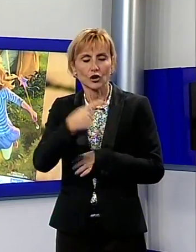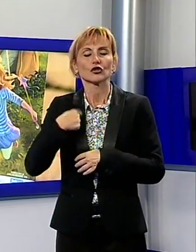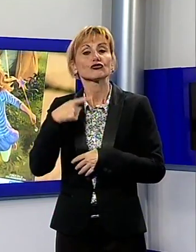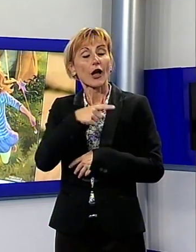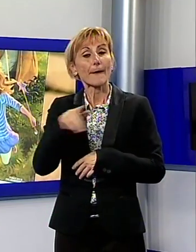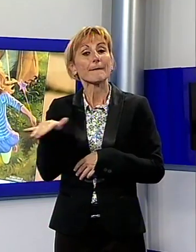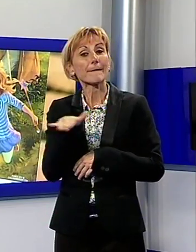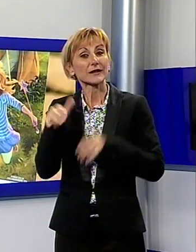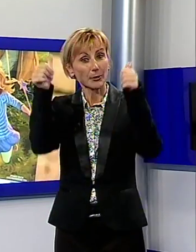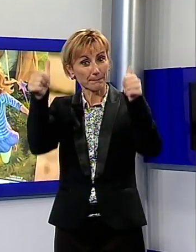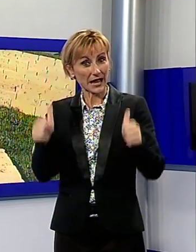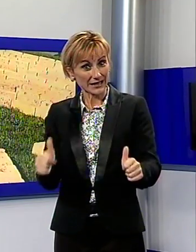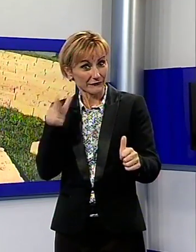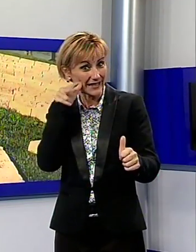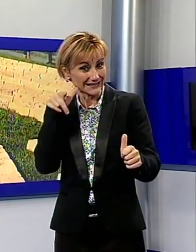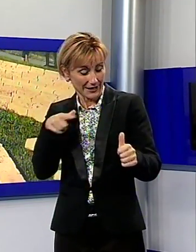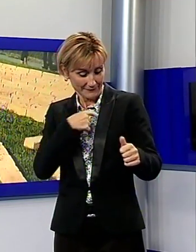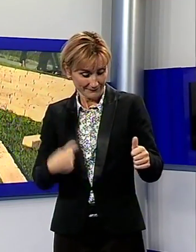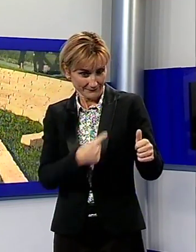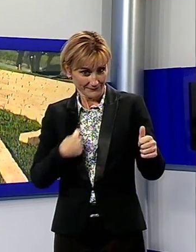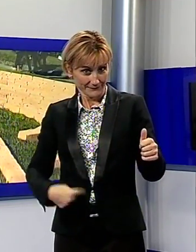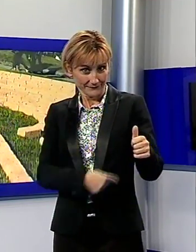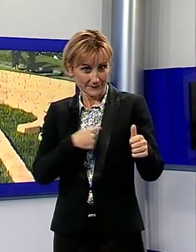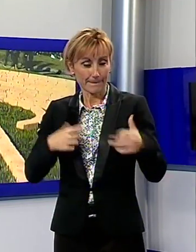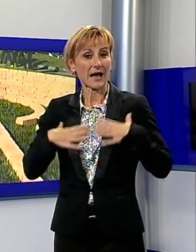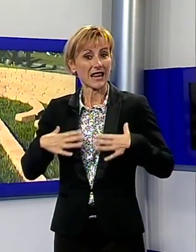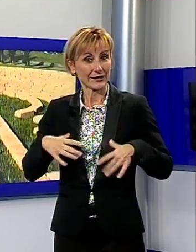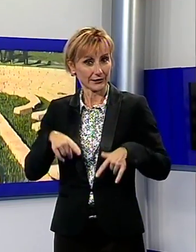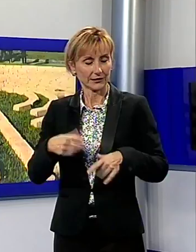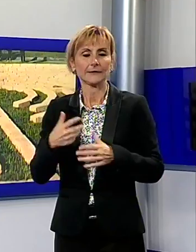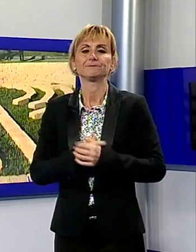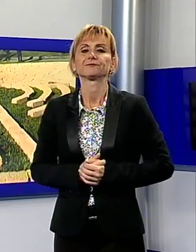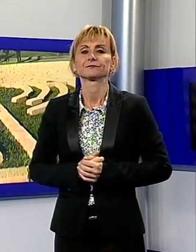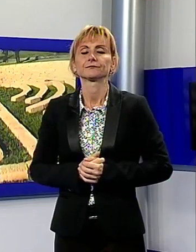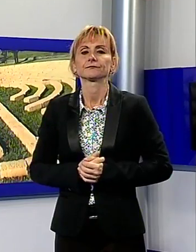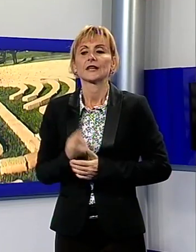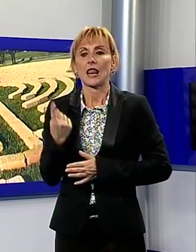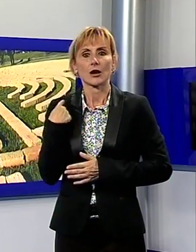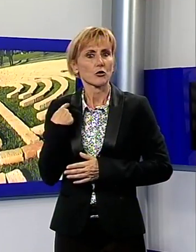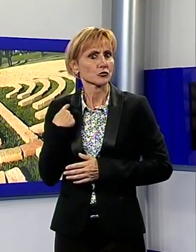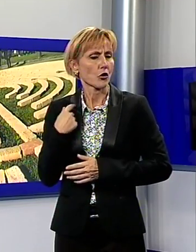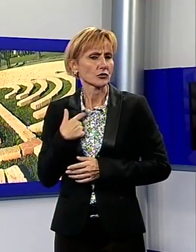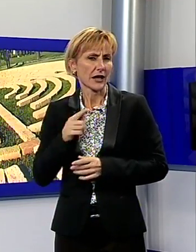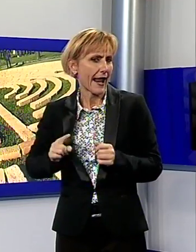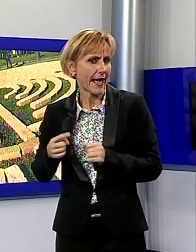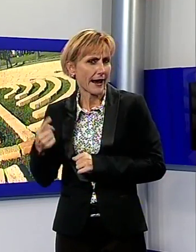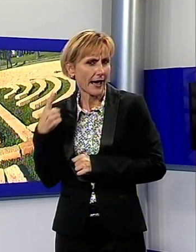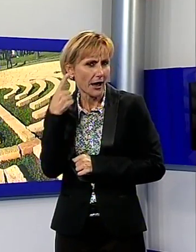manifesto ufficiale del festival. Dopo il record assoluto della passata edizione con 268.000